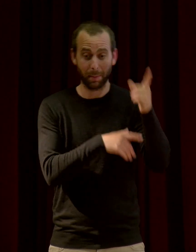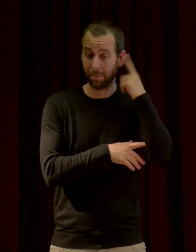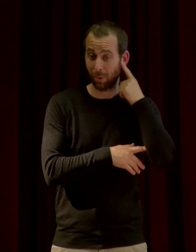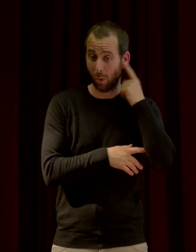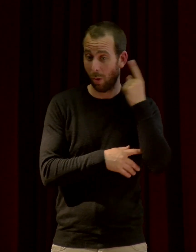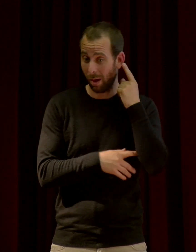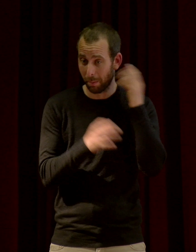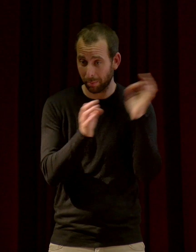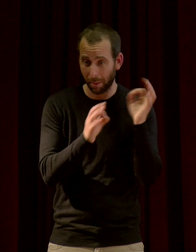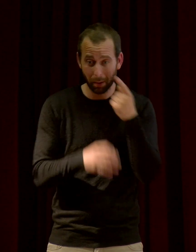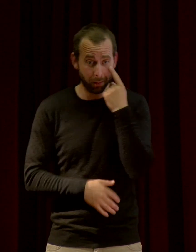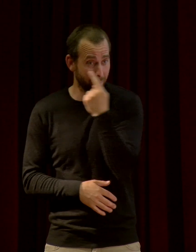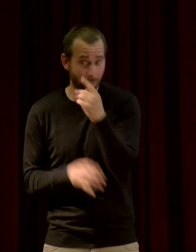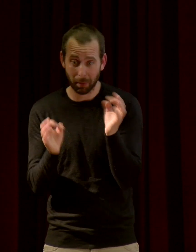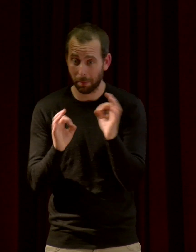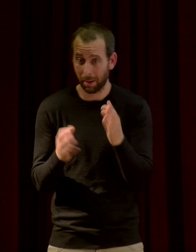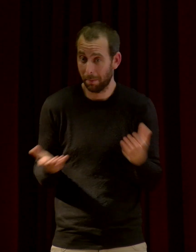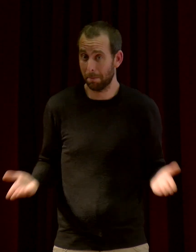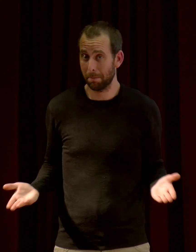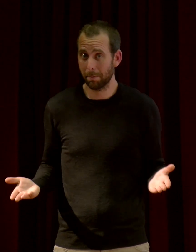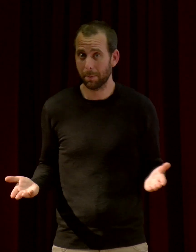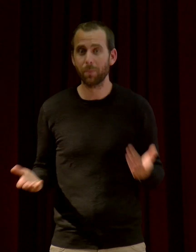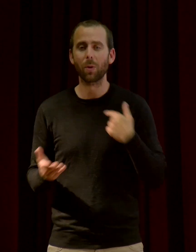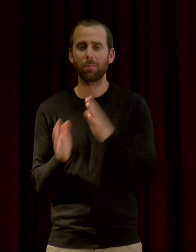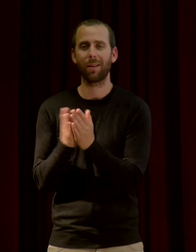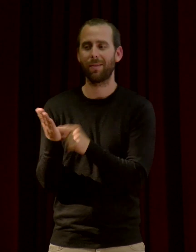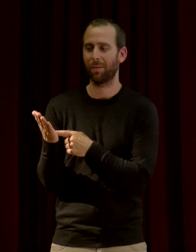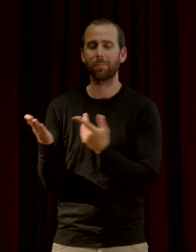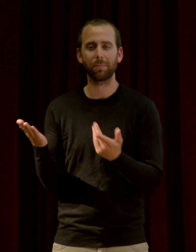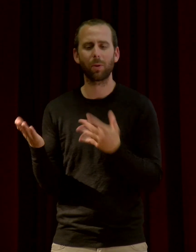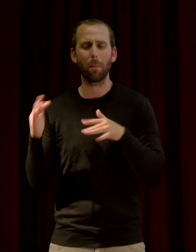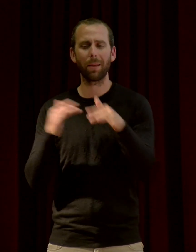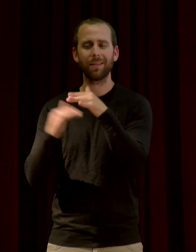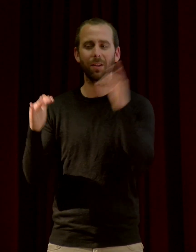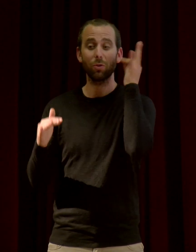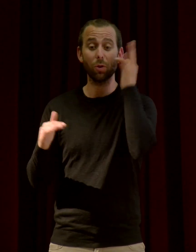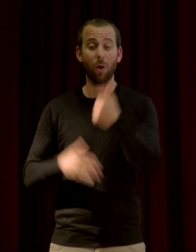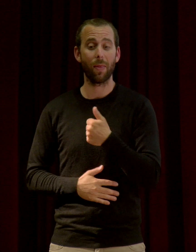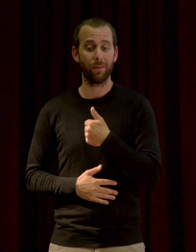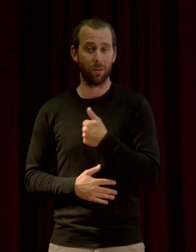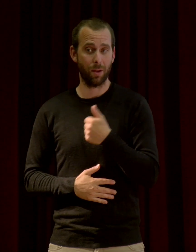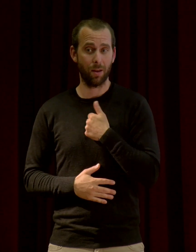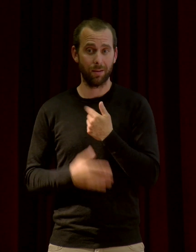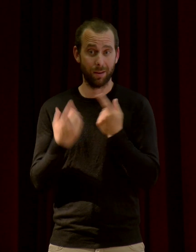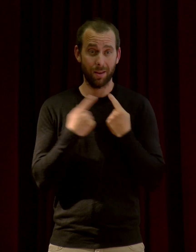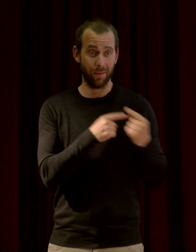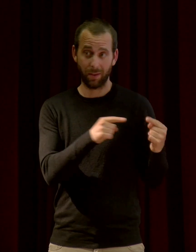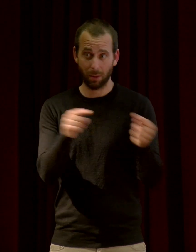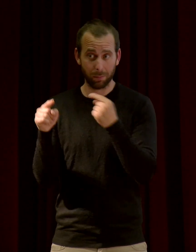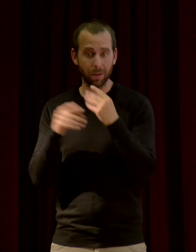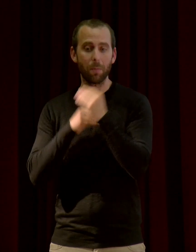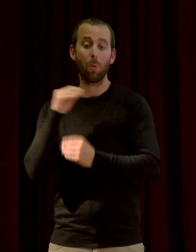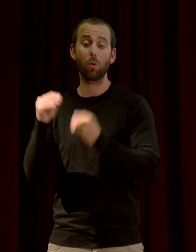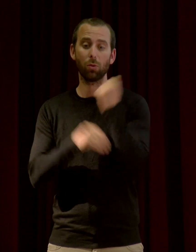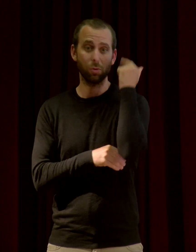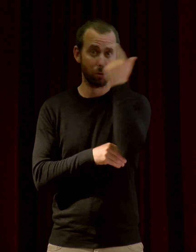de paysages sonores individuels, perçu qui est complètement différent et surtout de monde sensoriel qui est